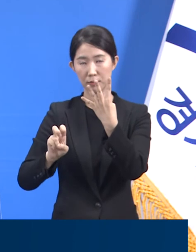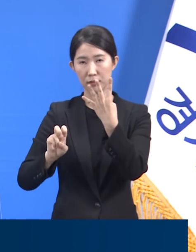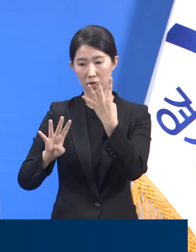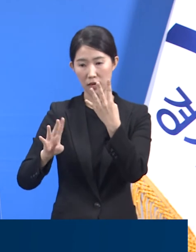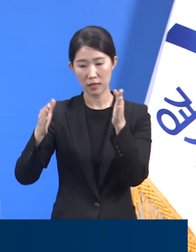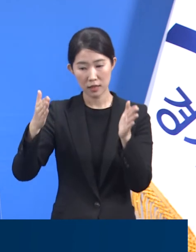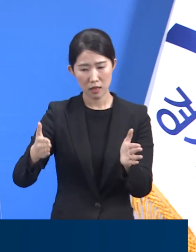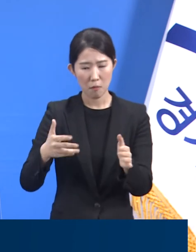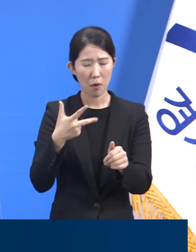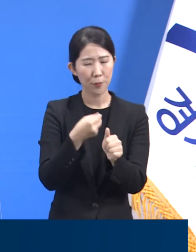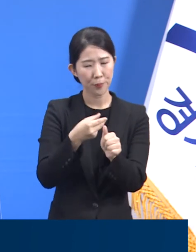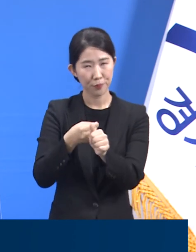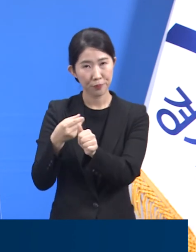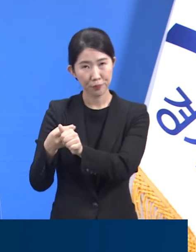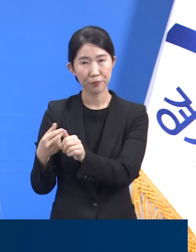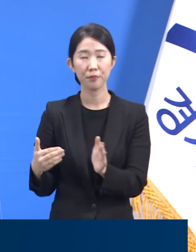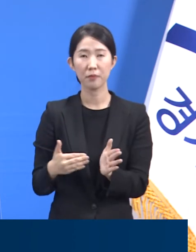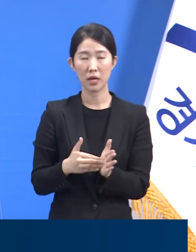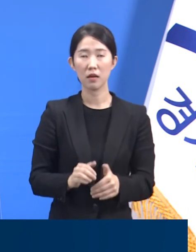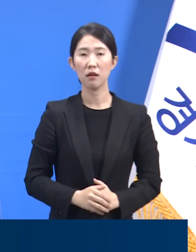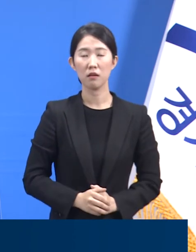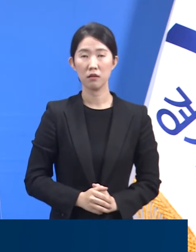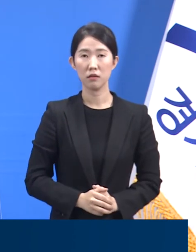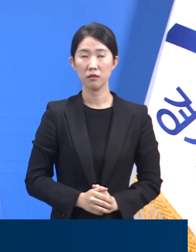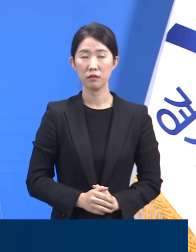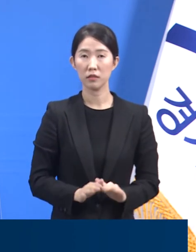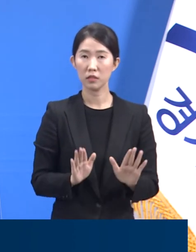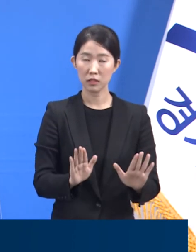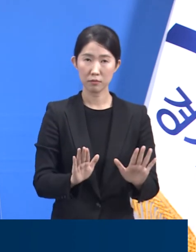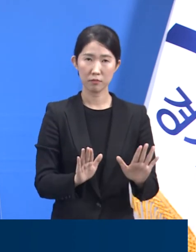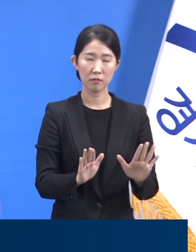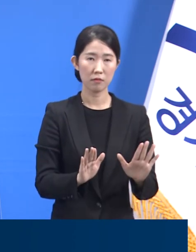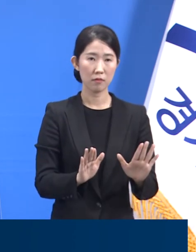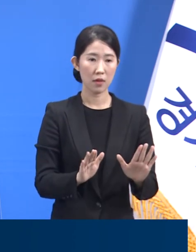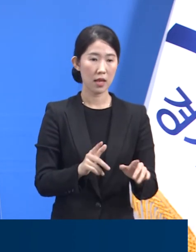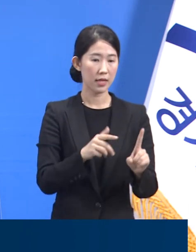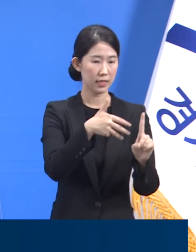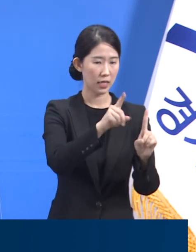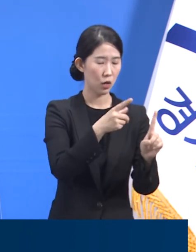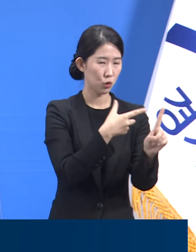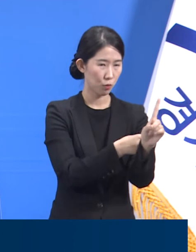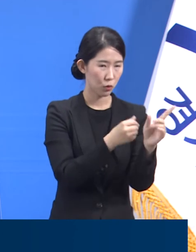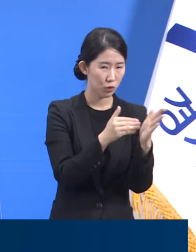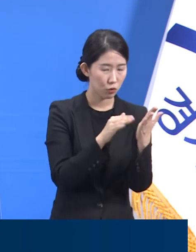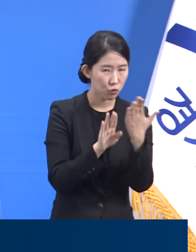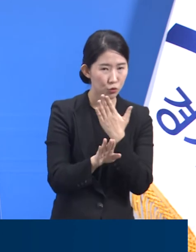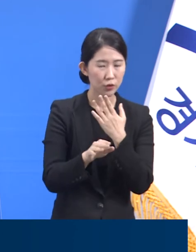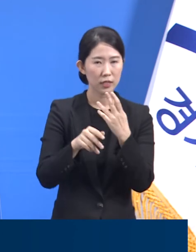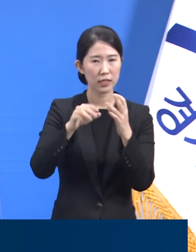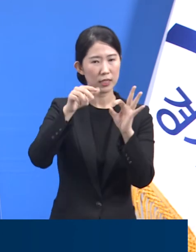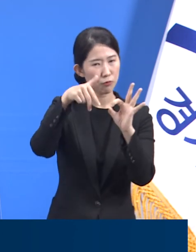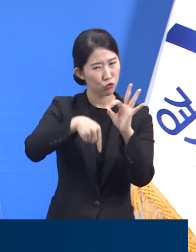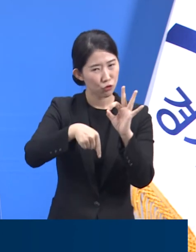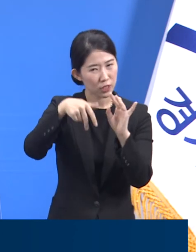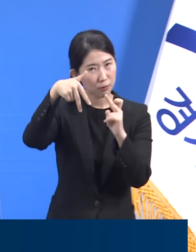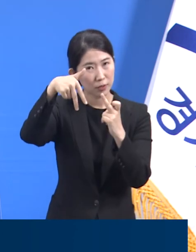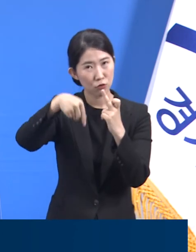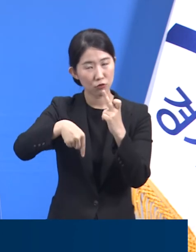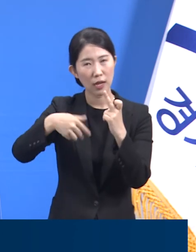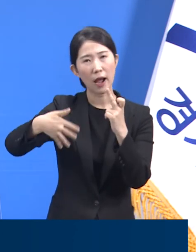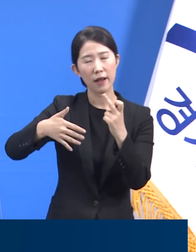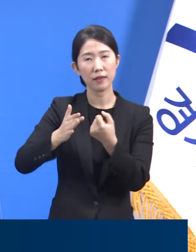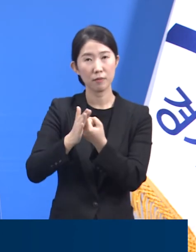나누어 진행되었습니다. 아직 10에서 12주 간격이 다 지나지 않아 2차 접종은 시행 전이었습니다.